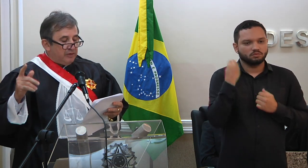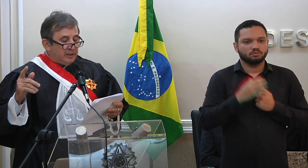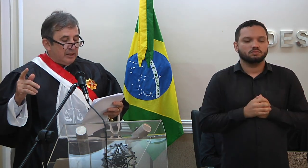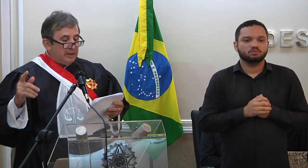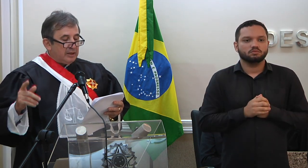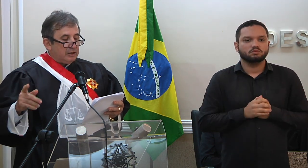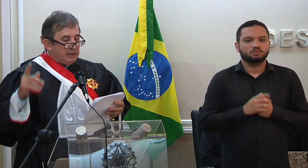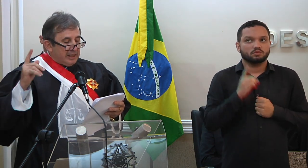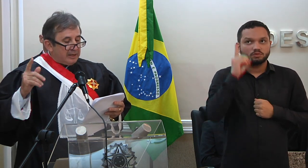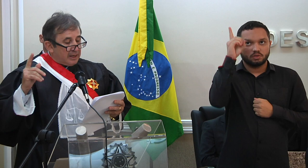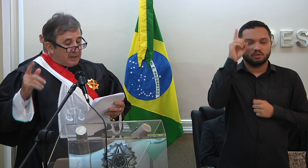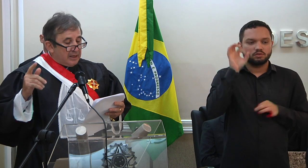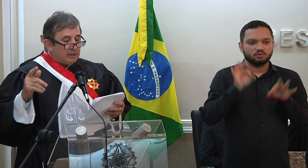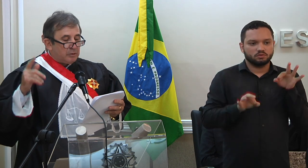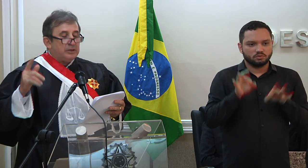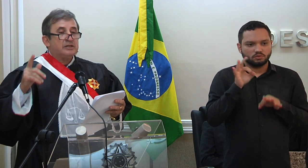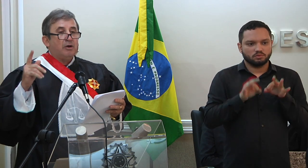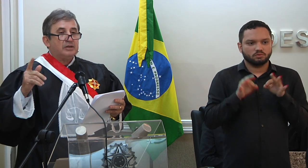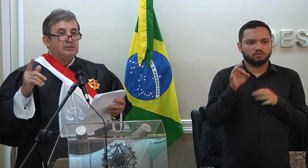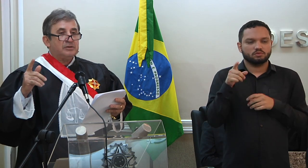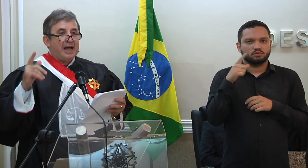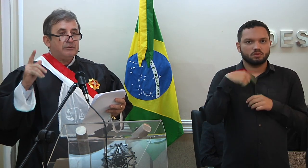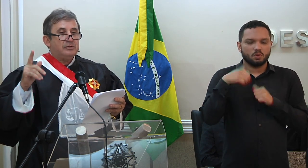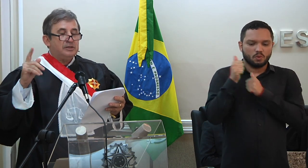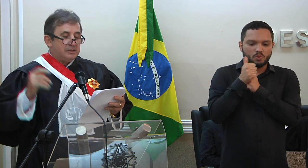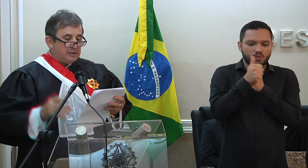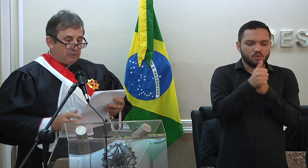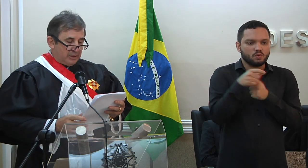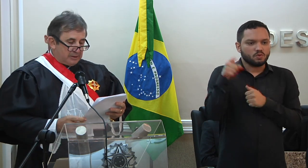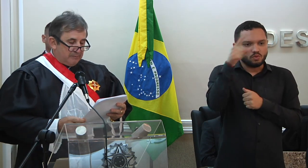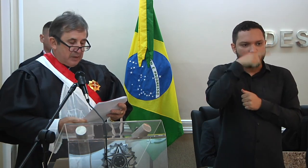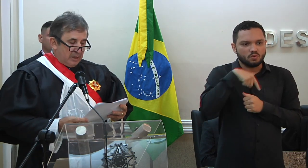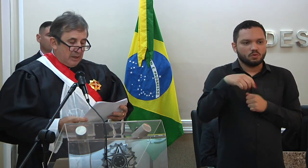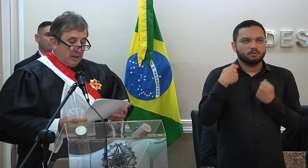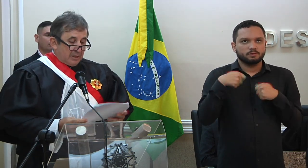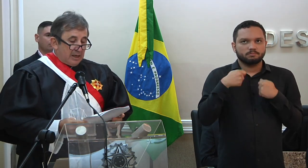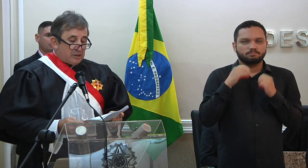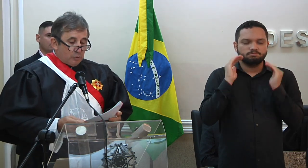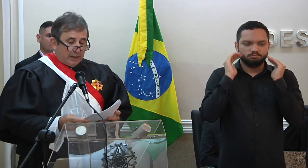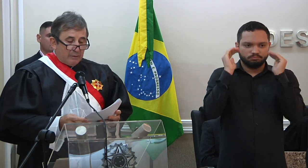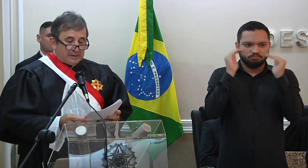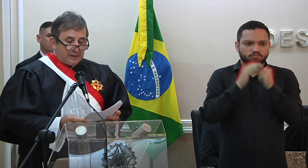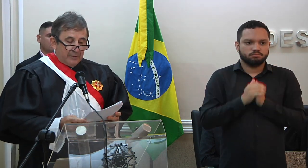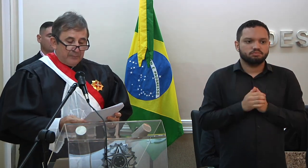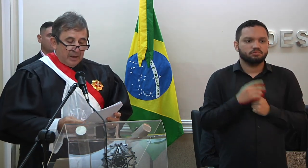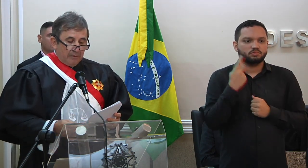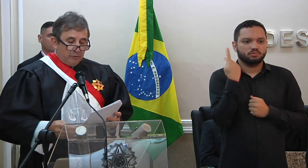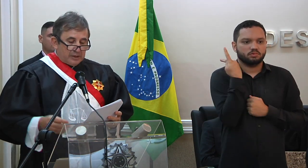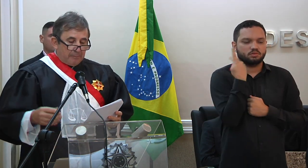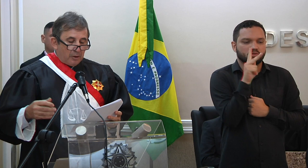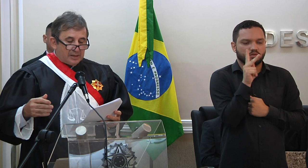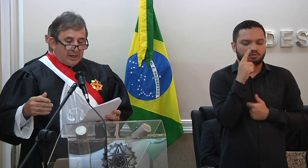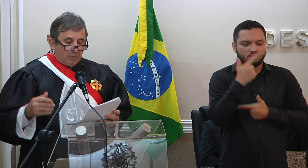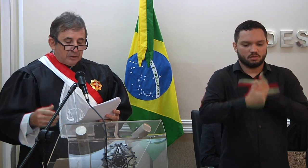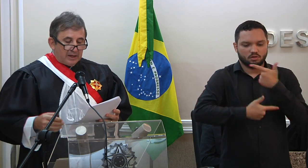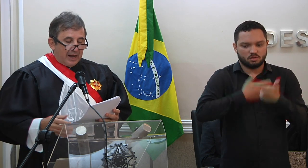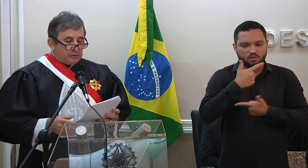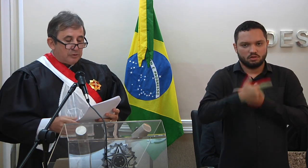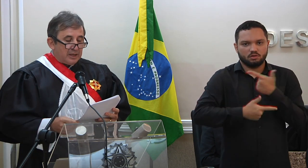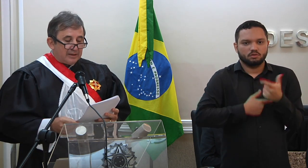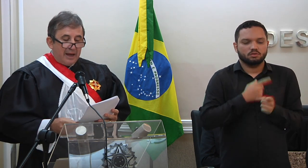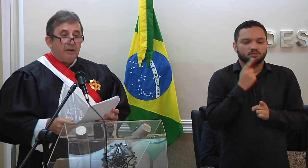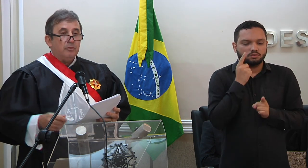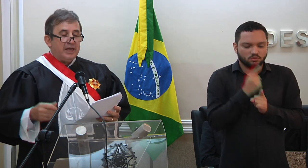justiça divina que guia todos os nossos atos e decisões. Em sua atuação, você possa